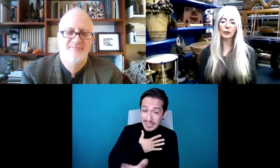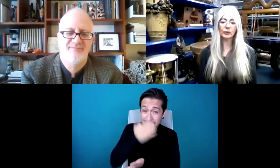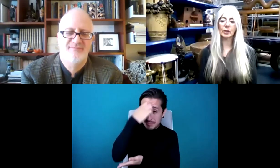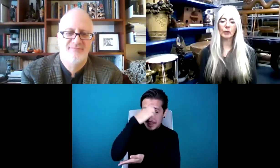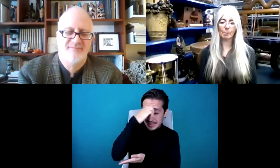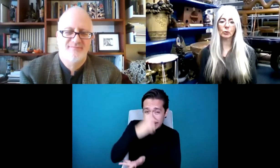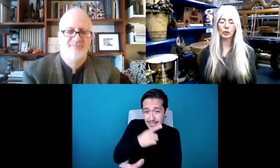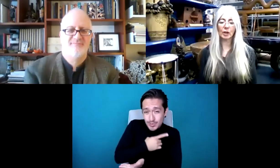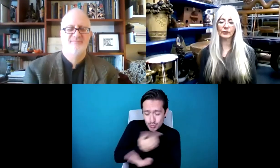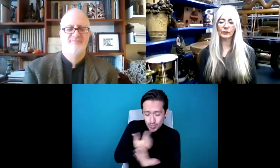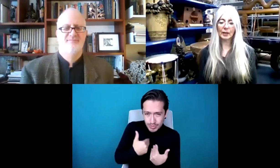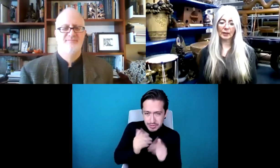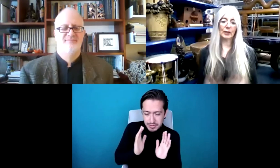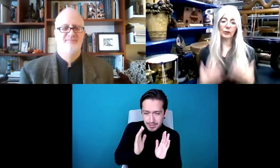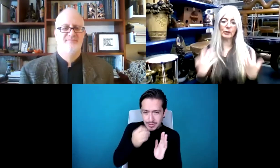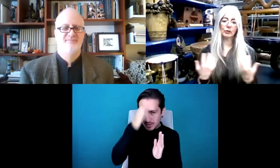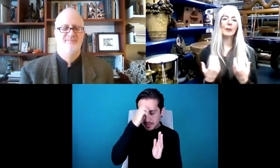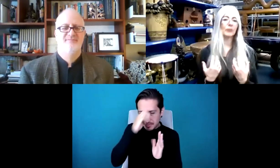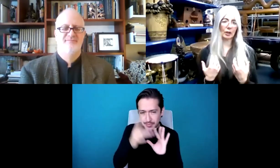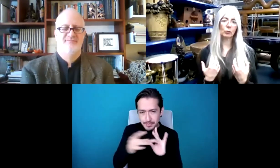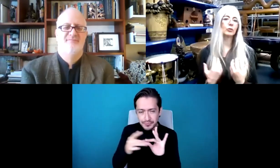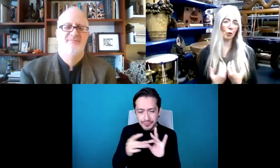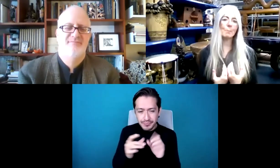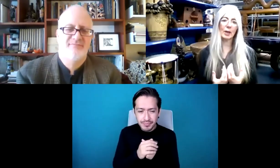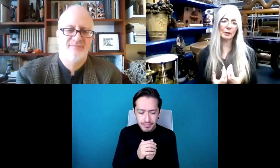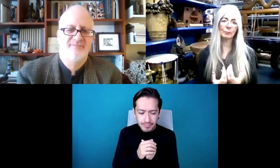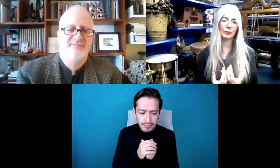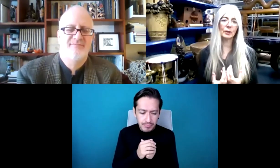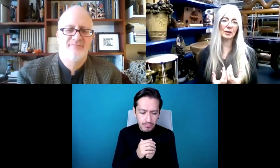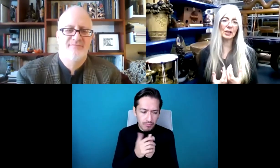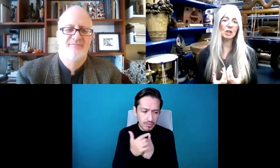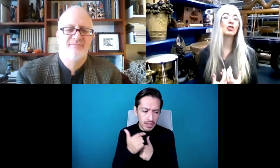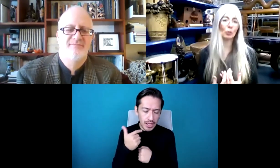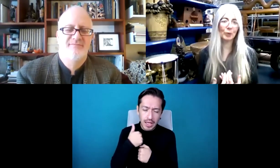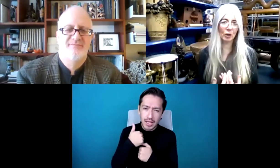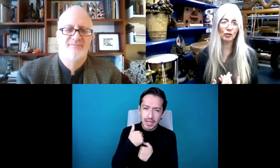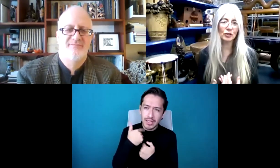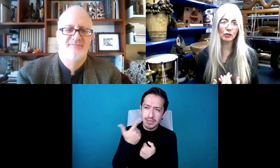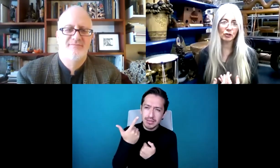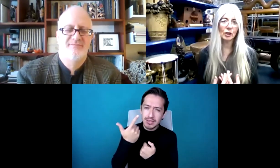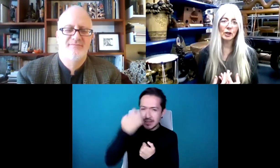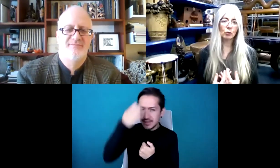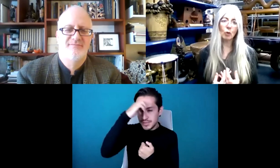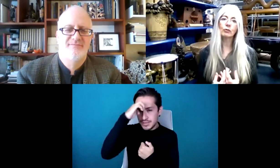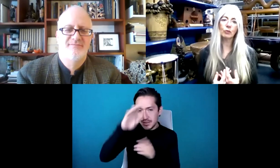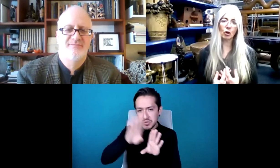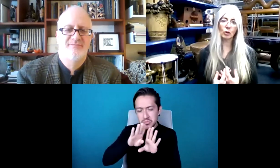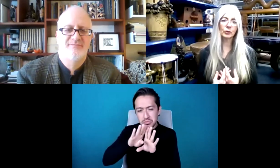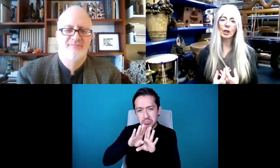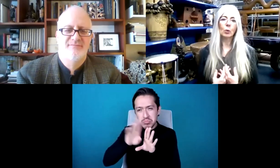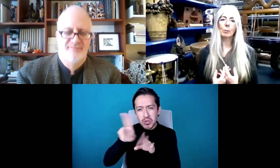título personal y creo que la experiencia clásica en ese sentido proviene